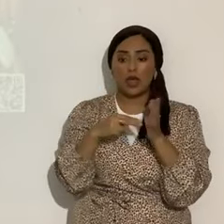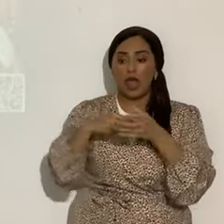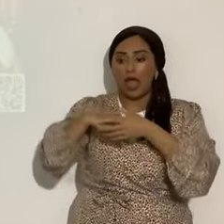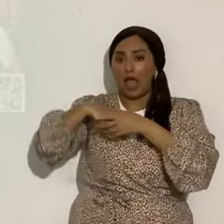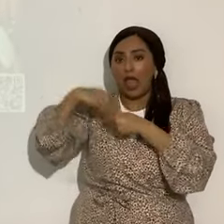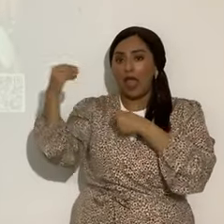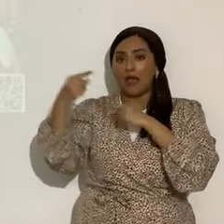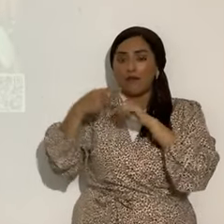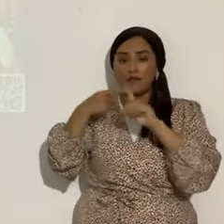solar.